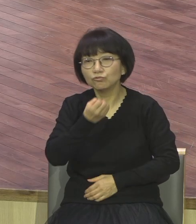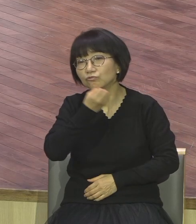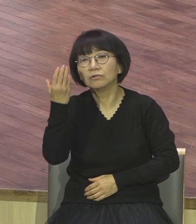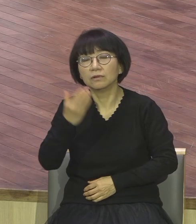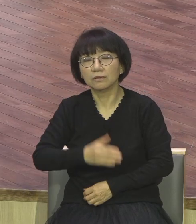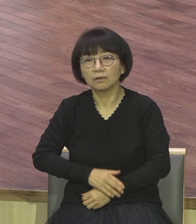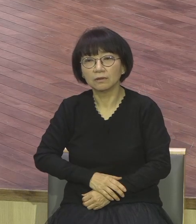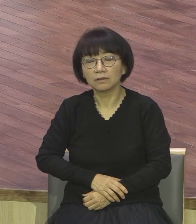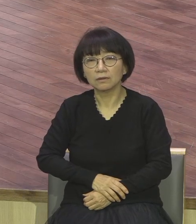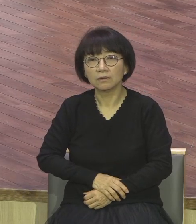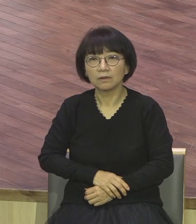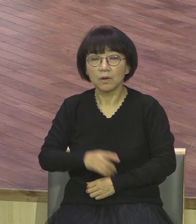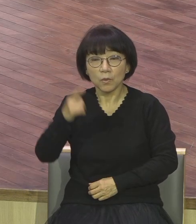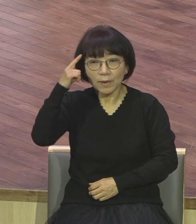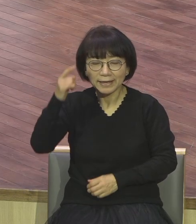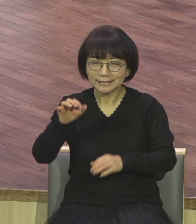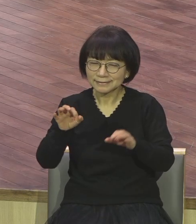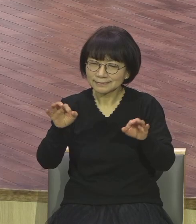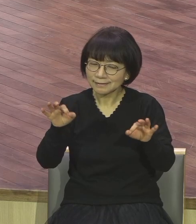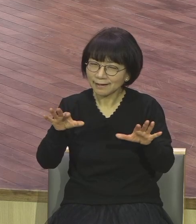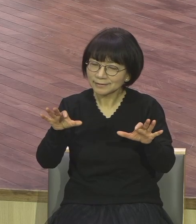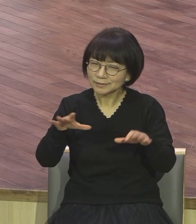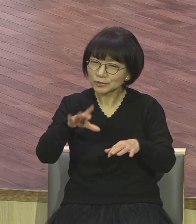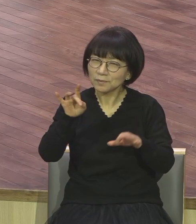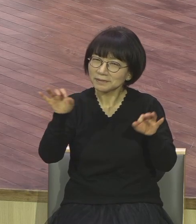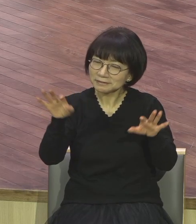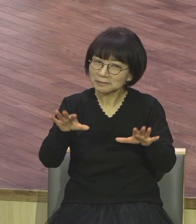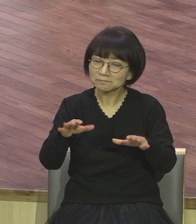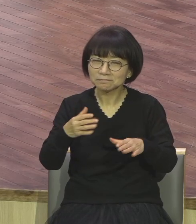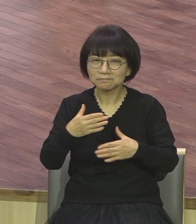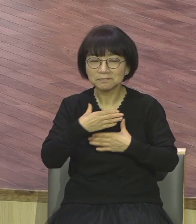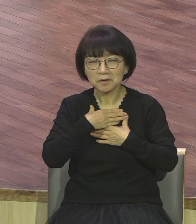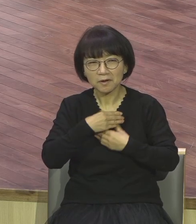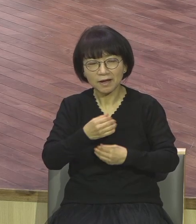편안하고 뭔가 좀 되는 것 같습니다 근본치유 아닙니다